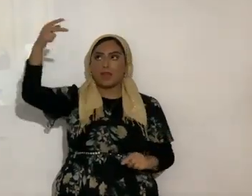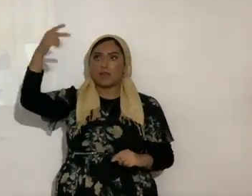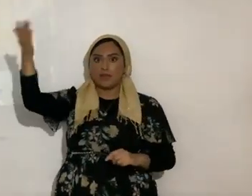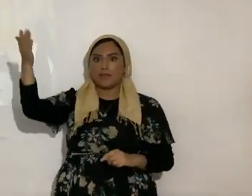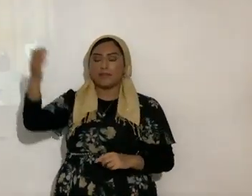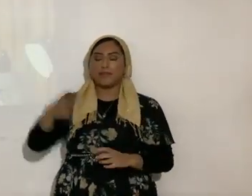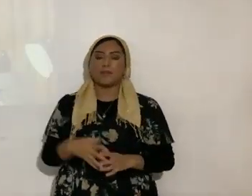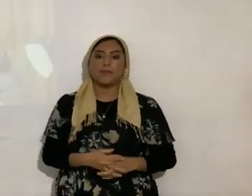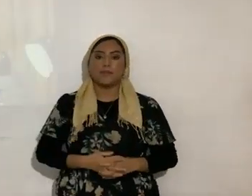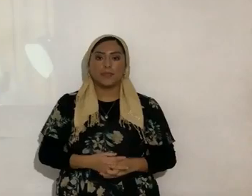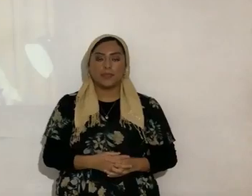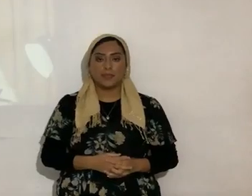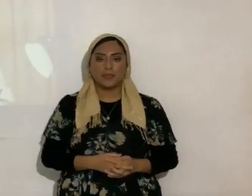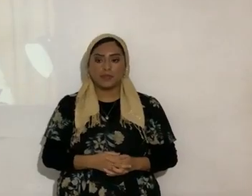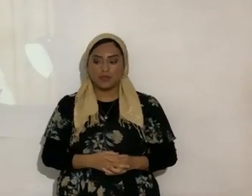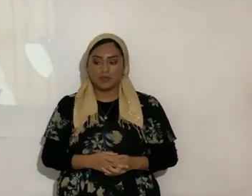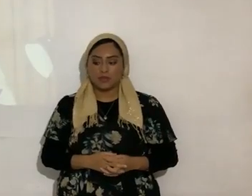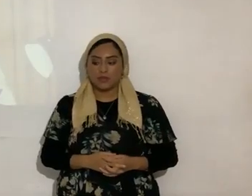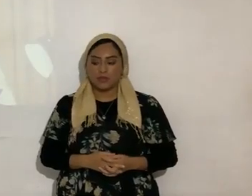él ¿sí? a ver